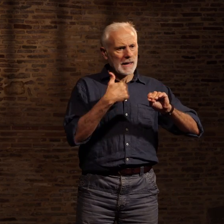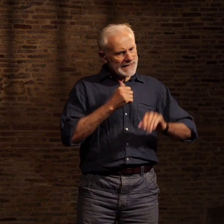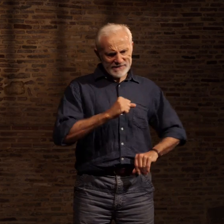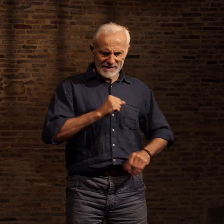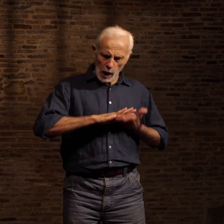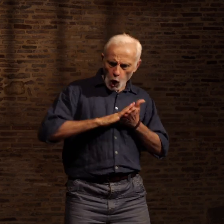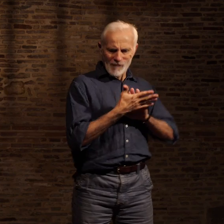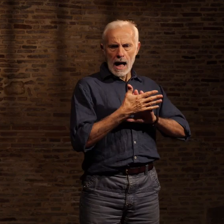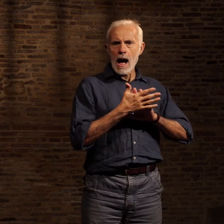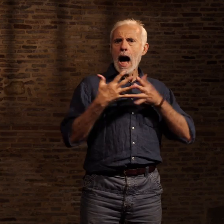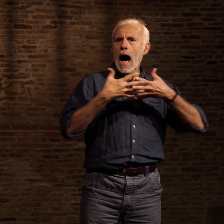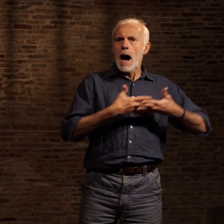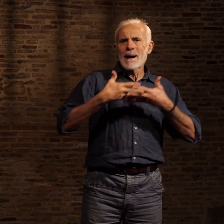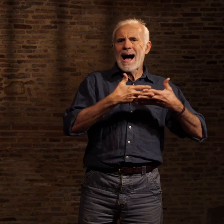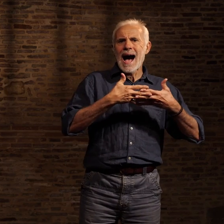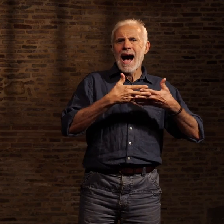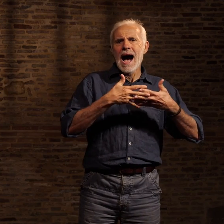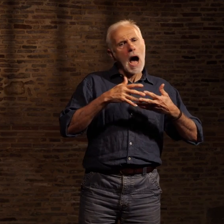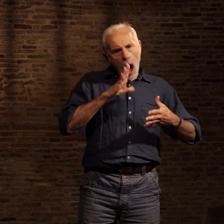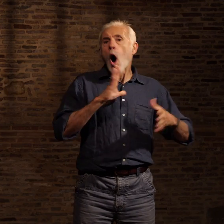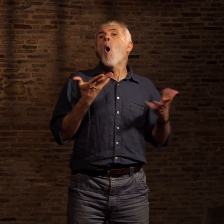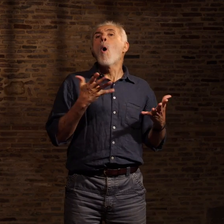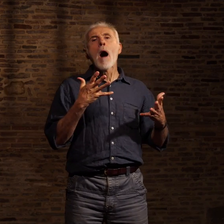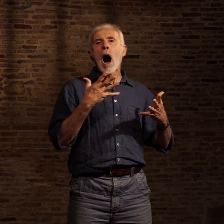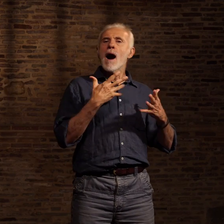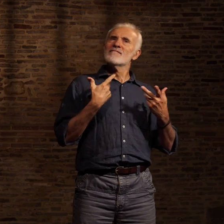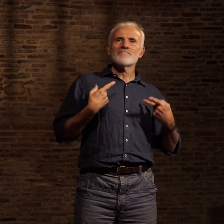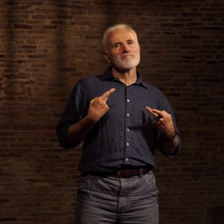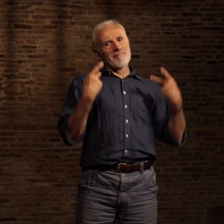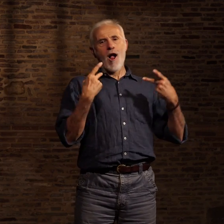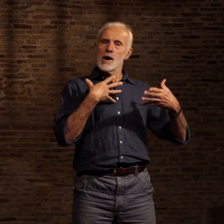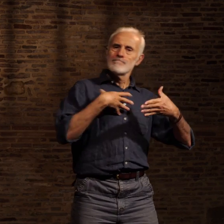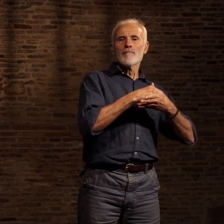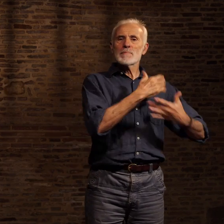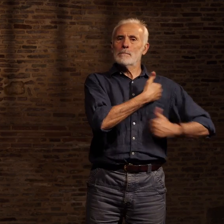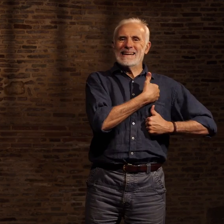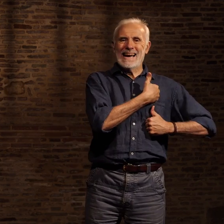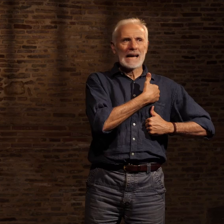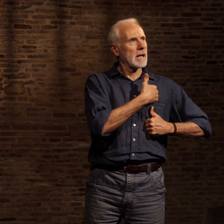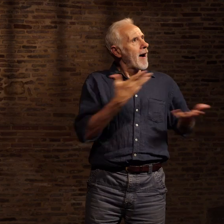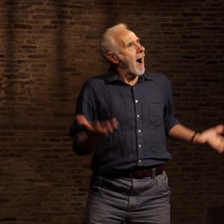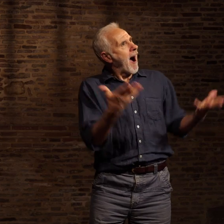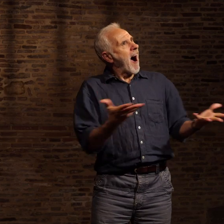temps dans l'armée. En purgeant sa peine, et non pas pour soutenir l'idéologie raciste de ce pays capitaliste,